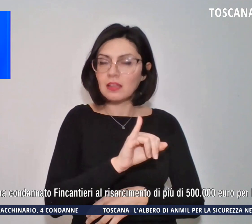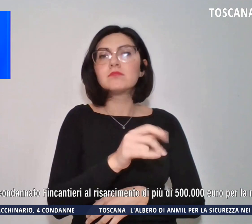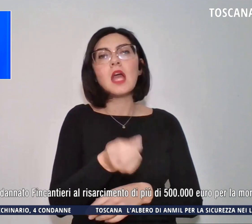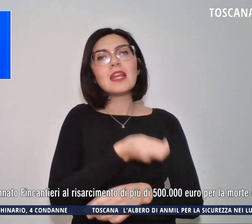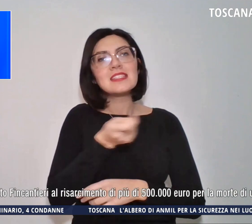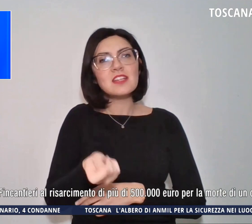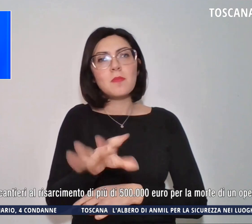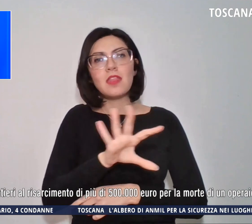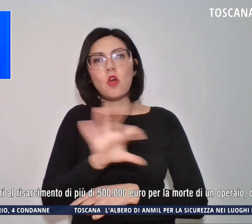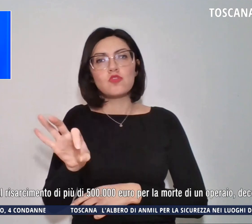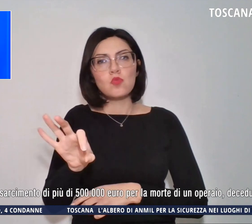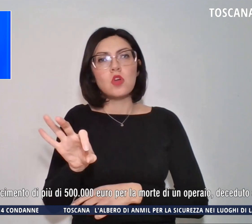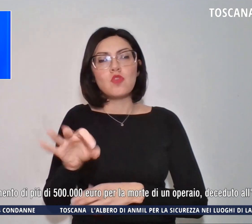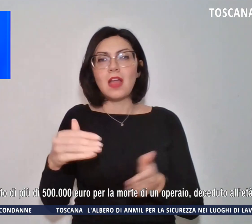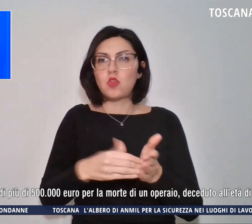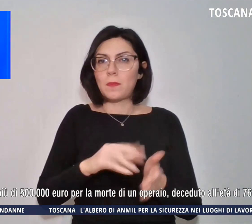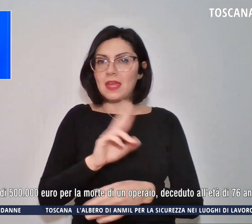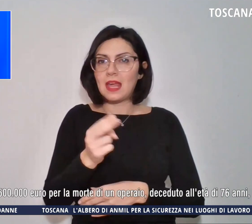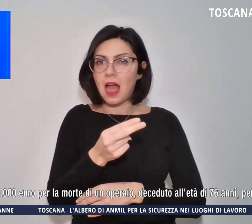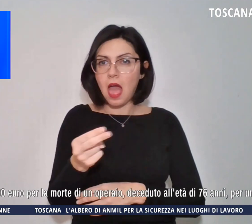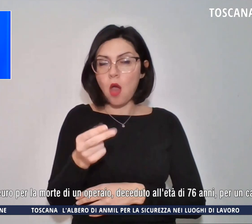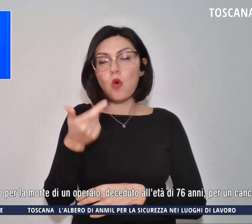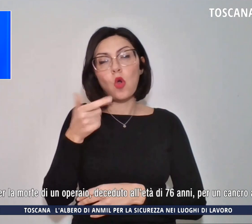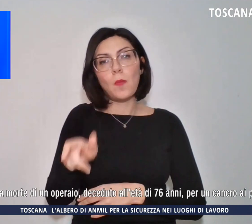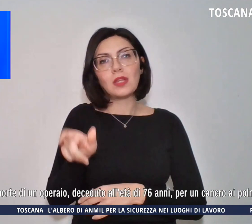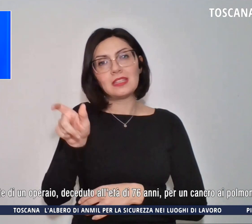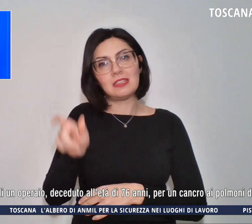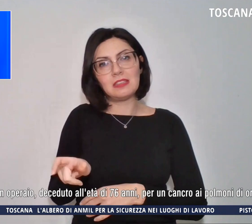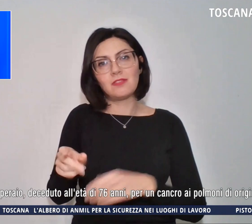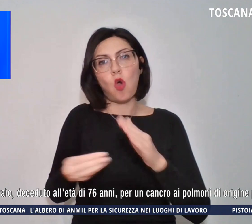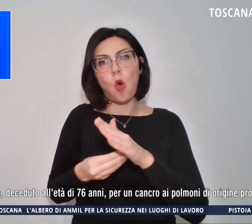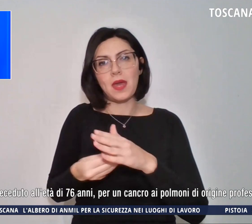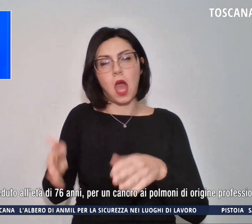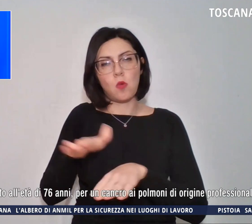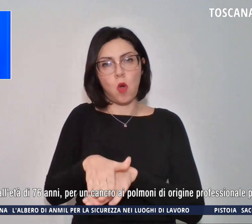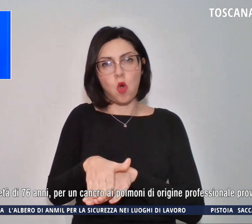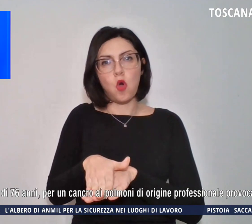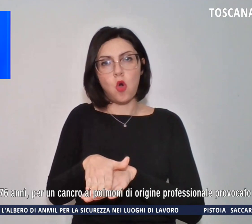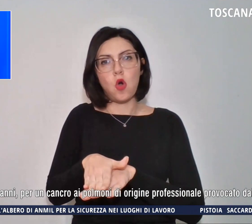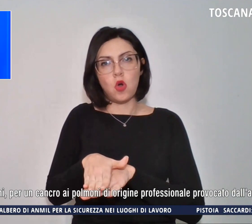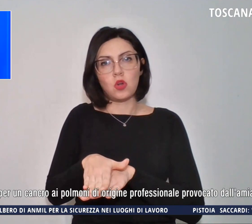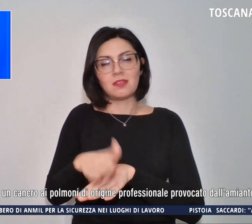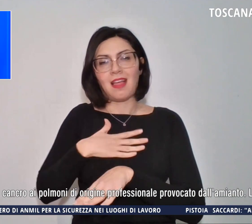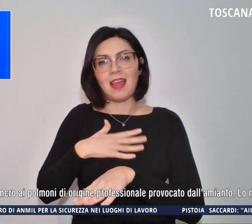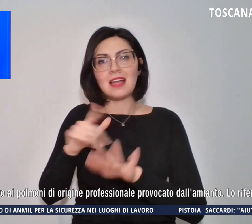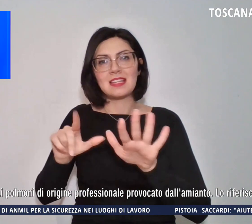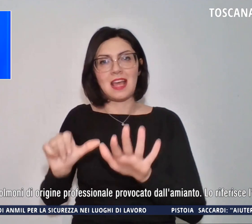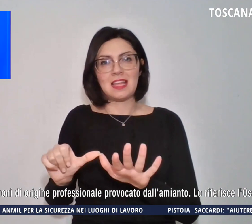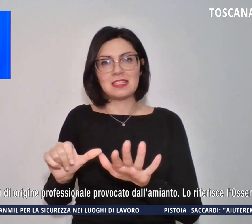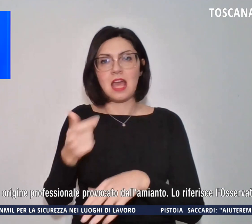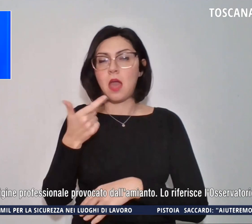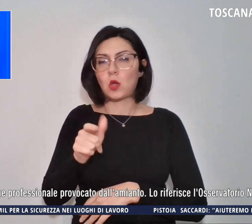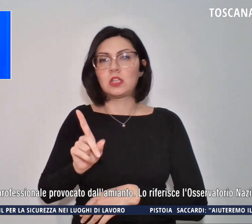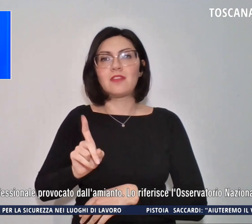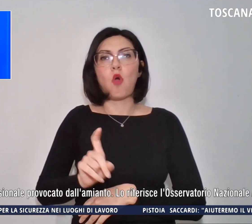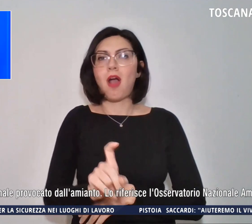mila euro per la morte di un operaio deceduto a 76 anni per un cancro